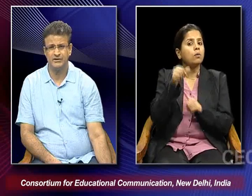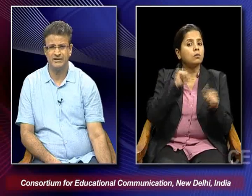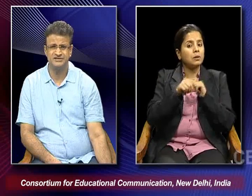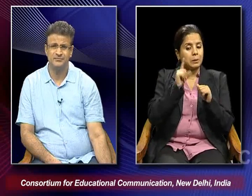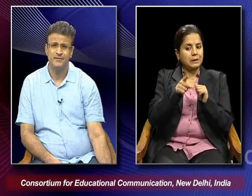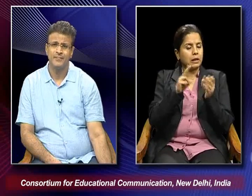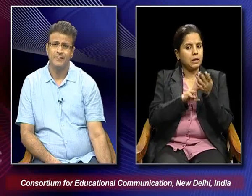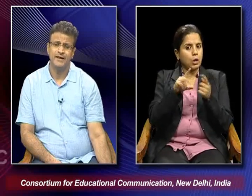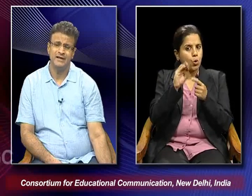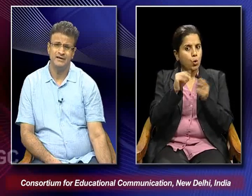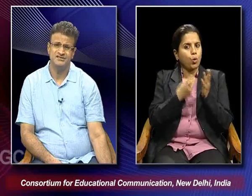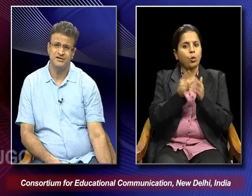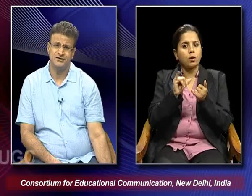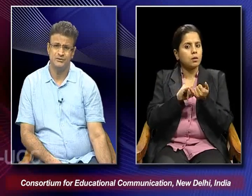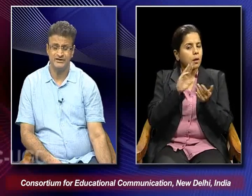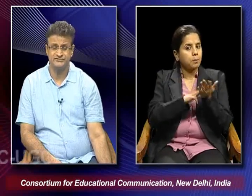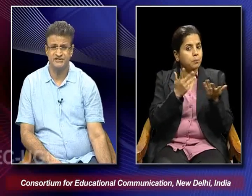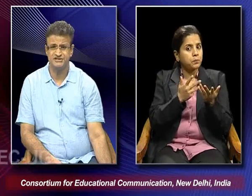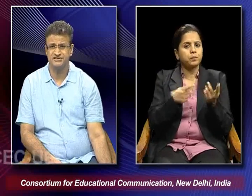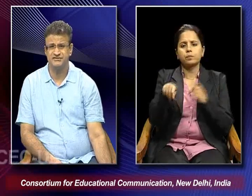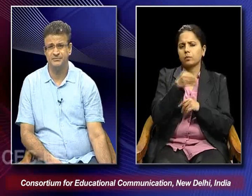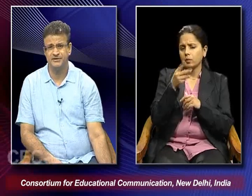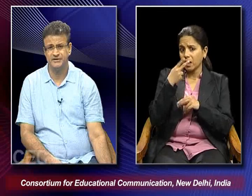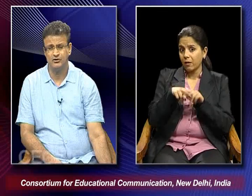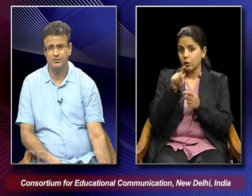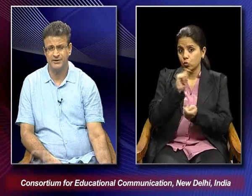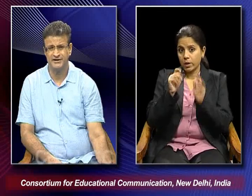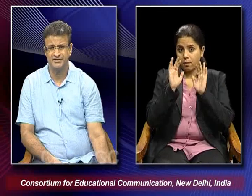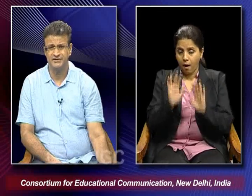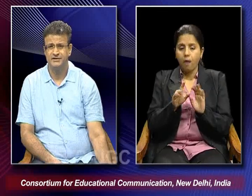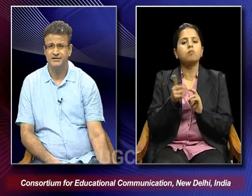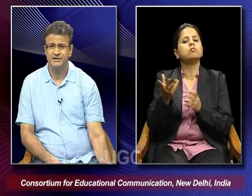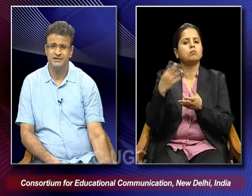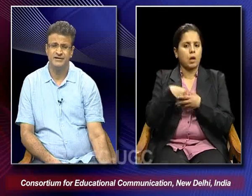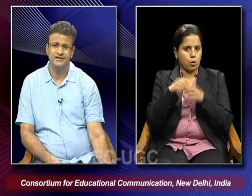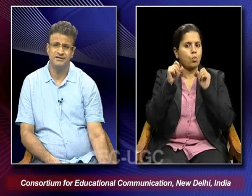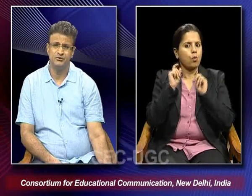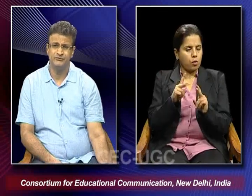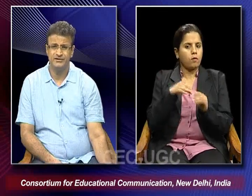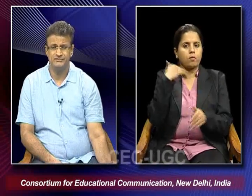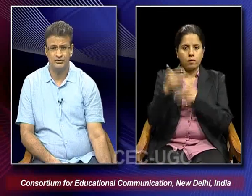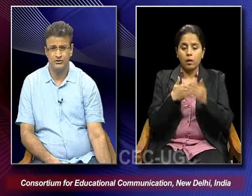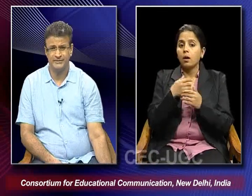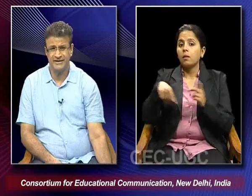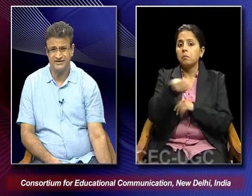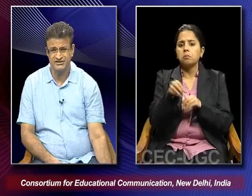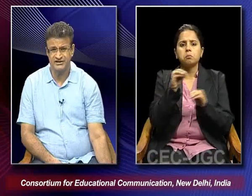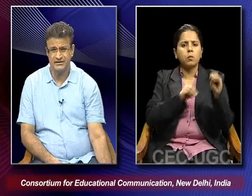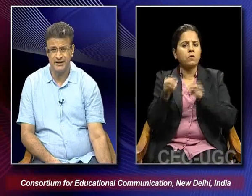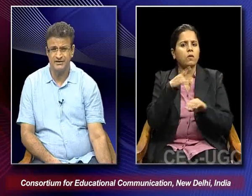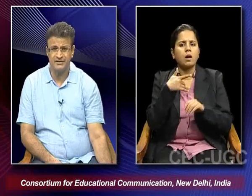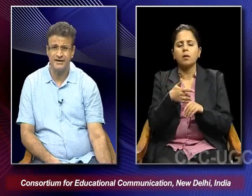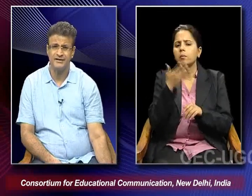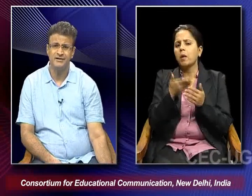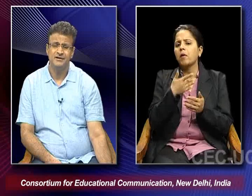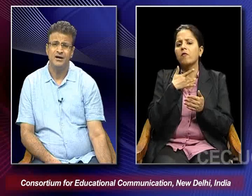Neuralism. And unless new kinds of changes they will be incorporated then the movement will not be enriched in any